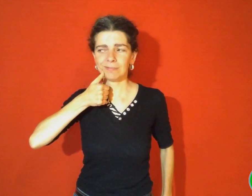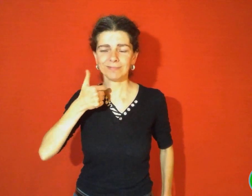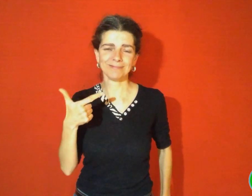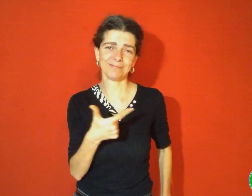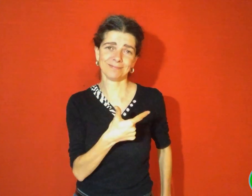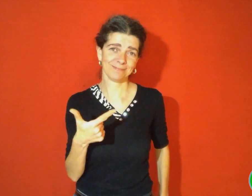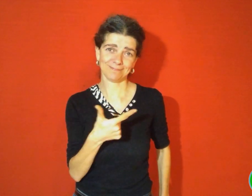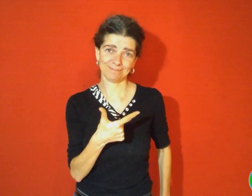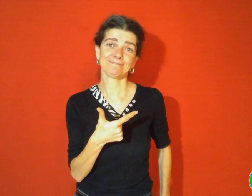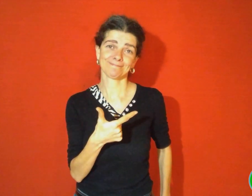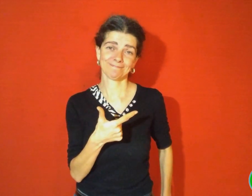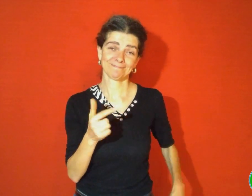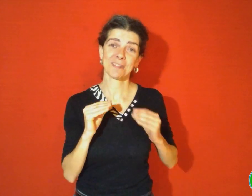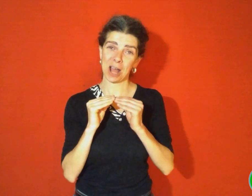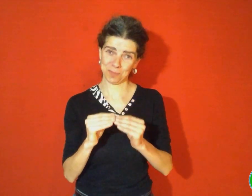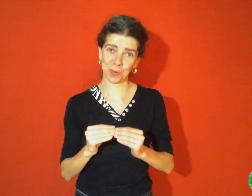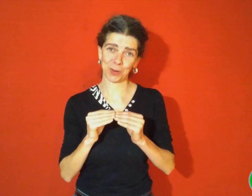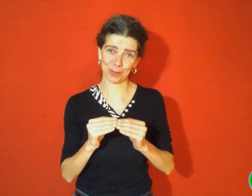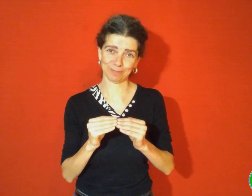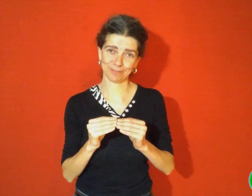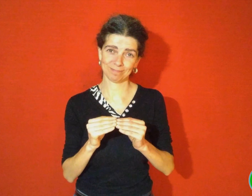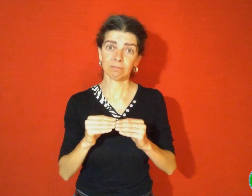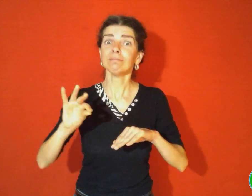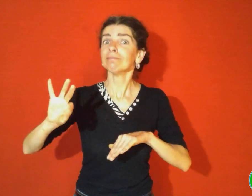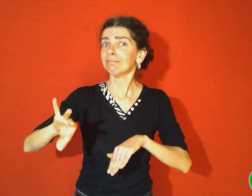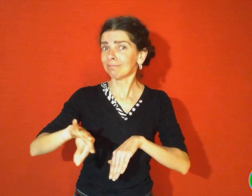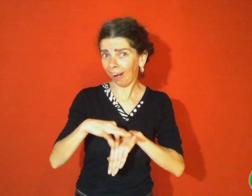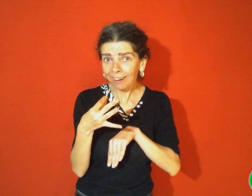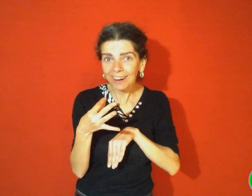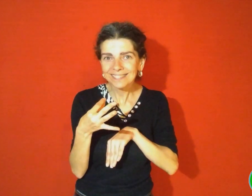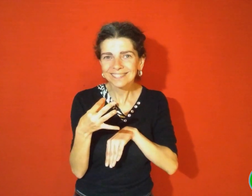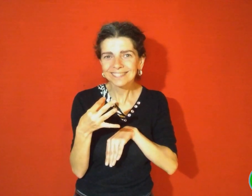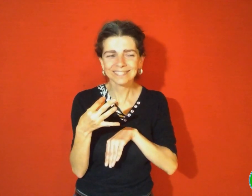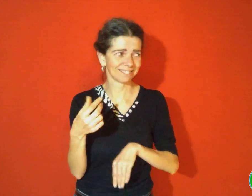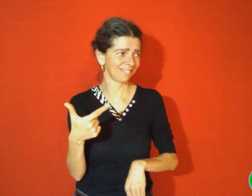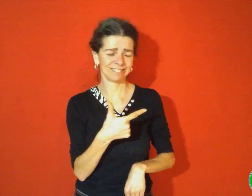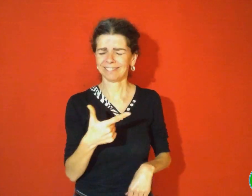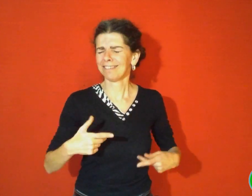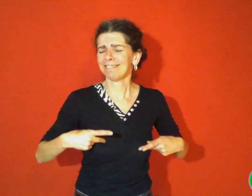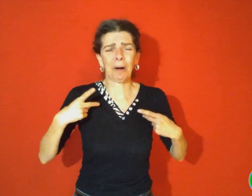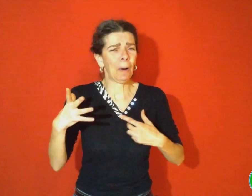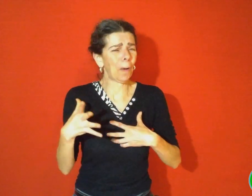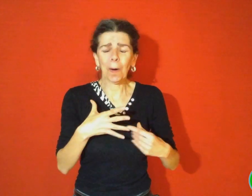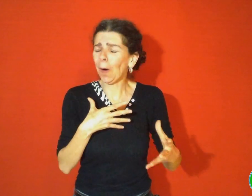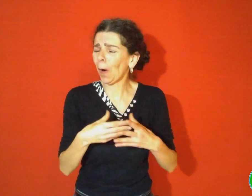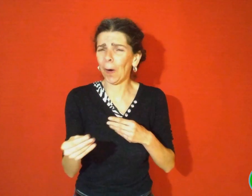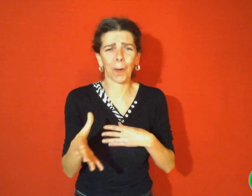Et ils devinrent amoureux l'un de l'autre Ils se marièrent menèrent une vie